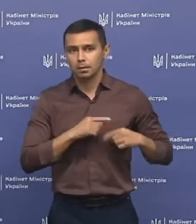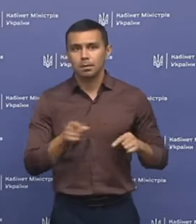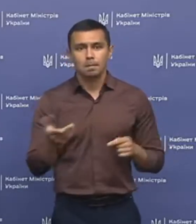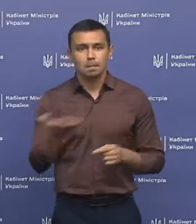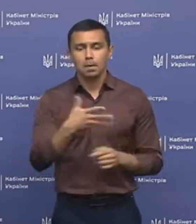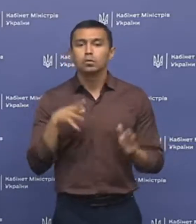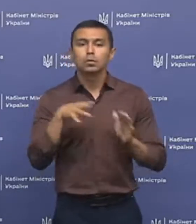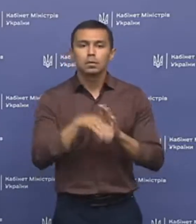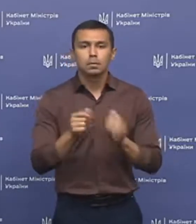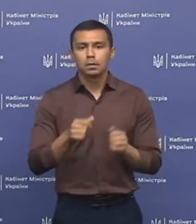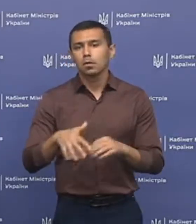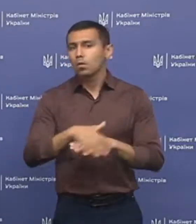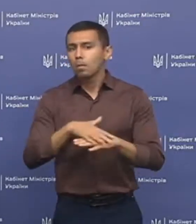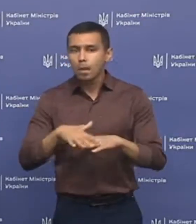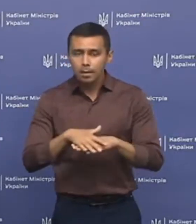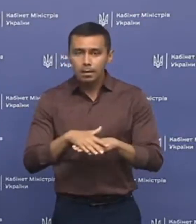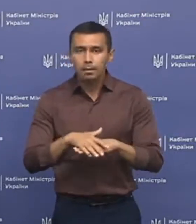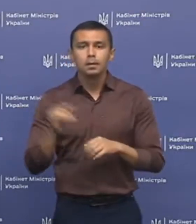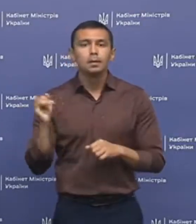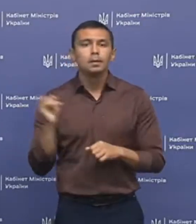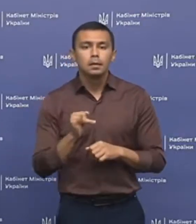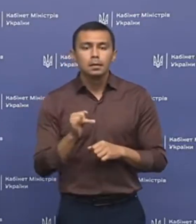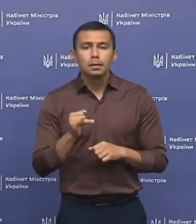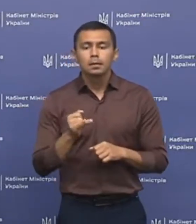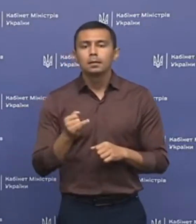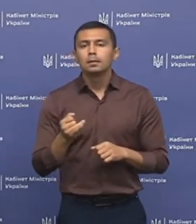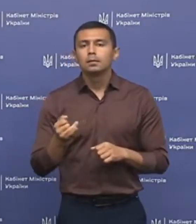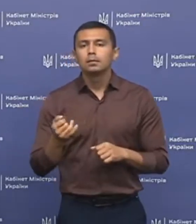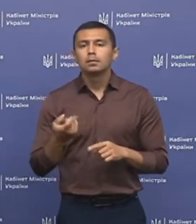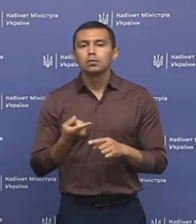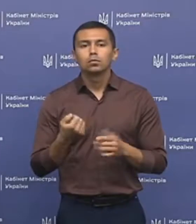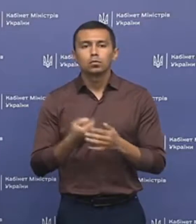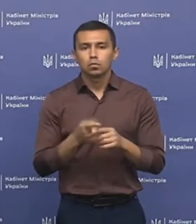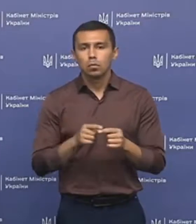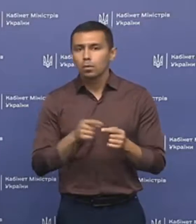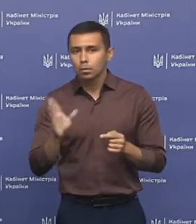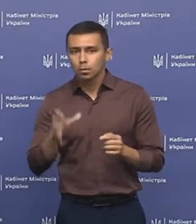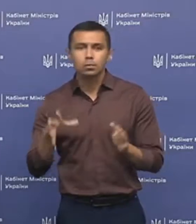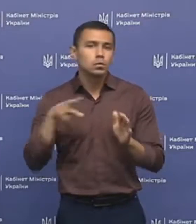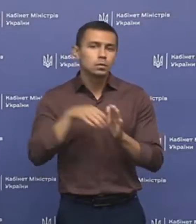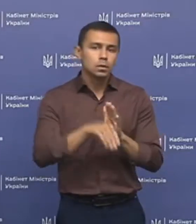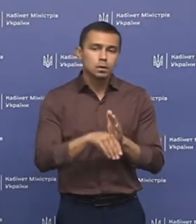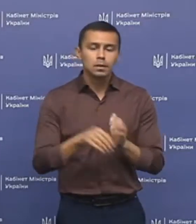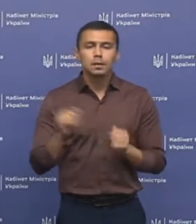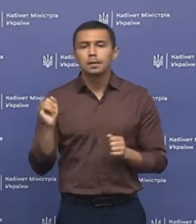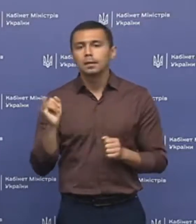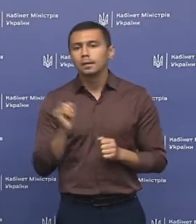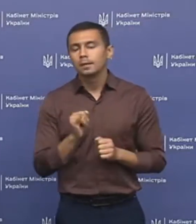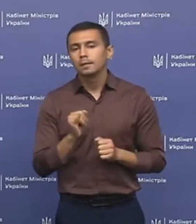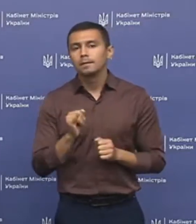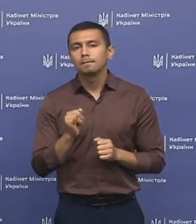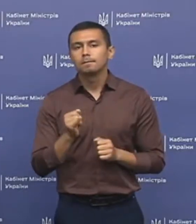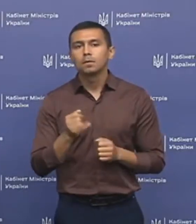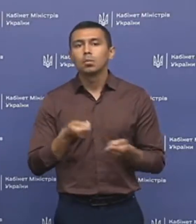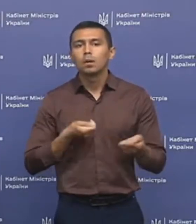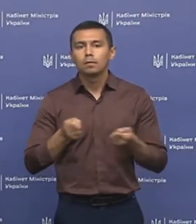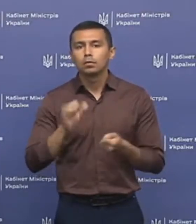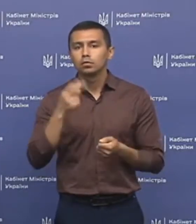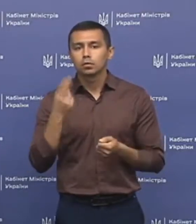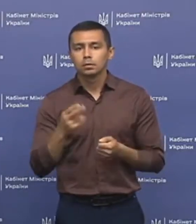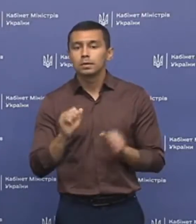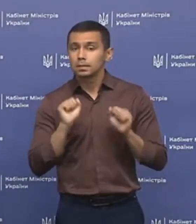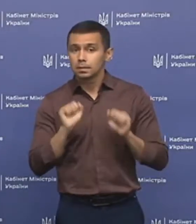Тобто ми долучаємо і громади, і ми до цього процесу будемо долучати і управління